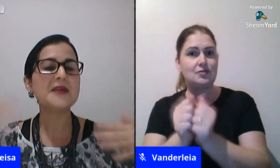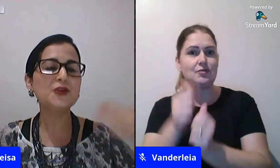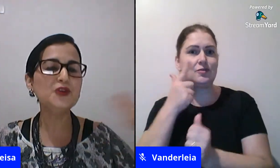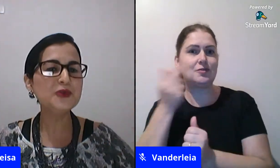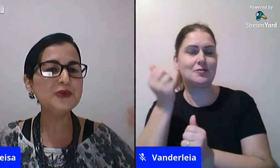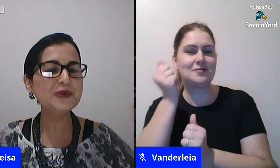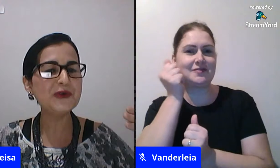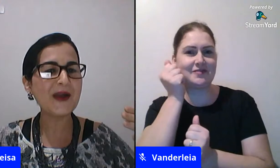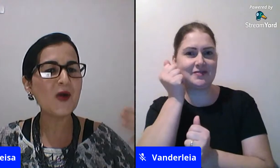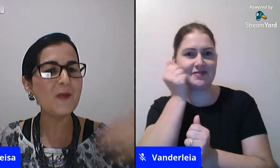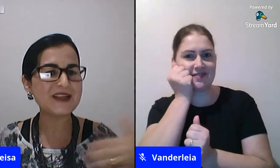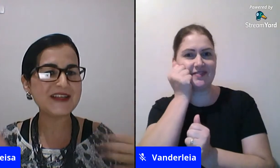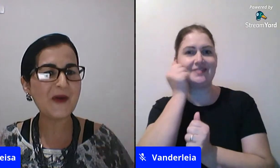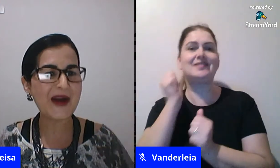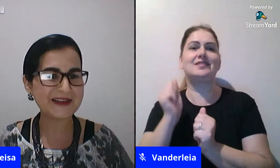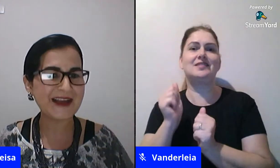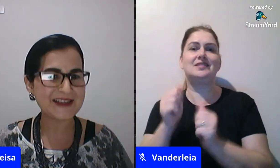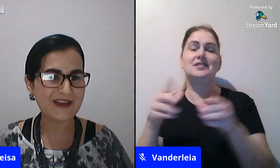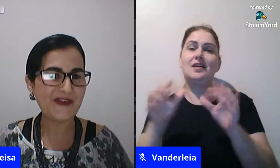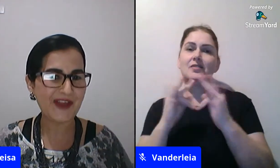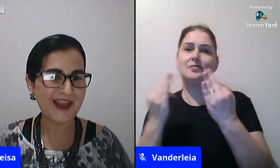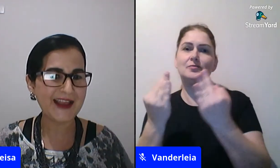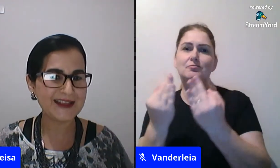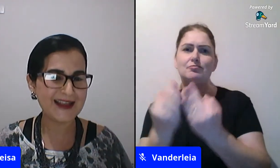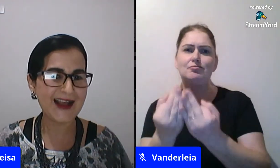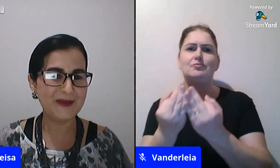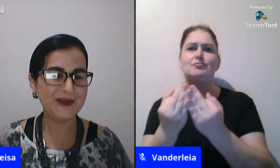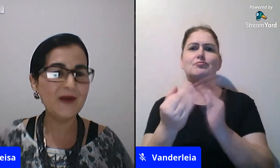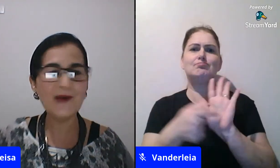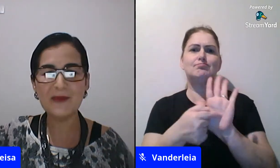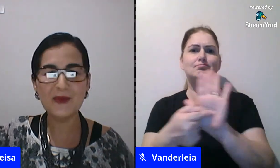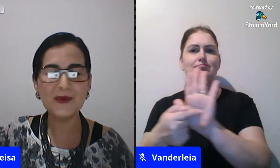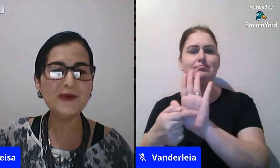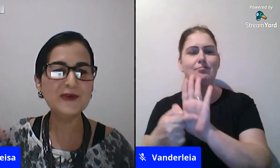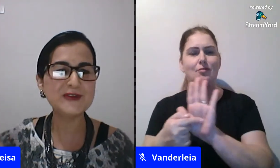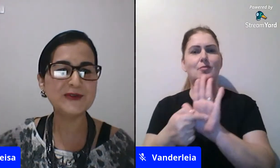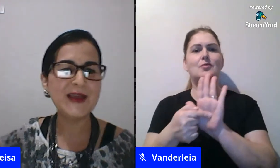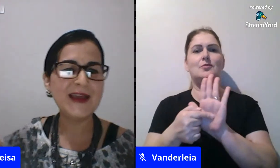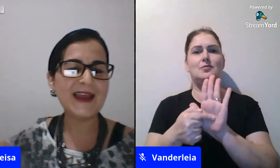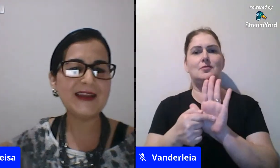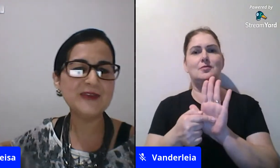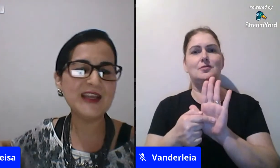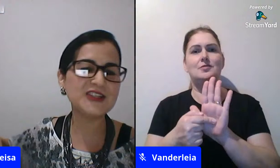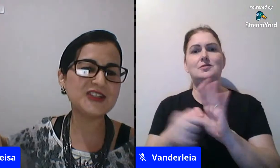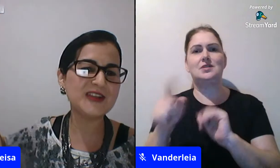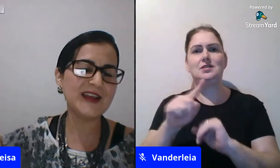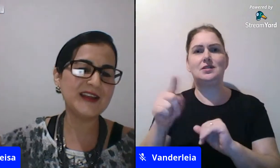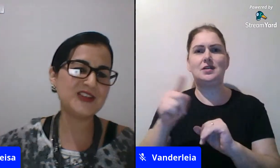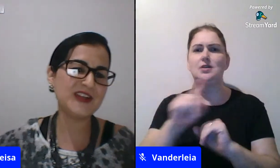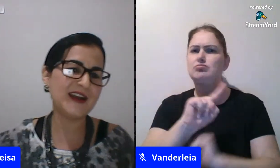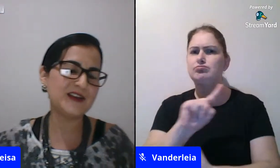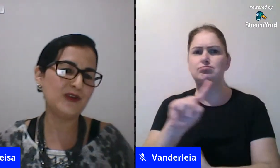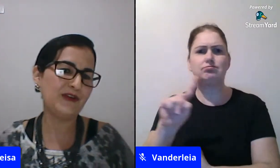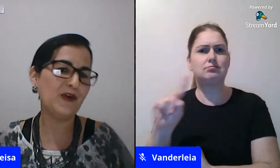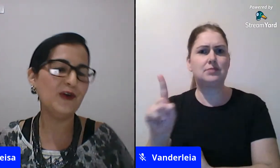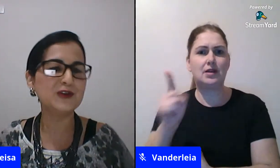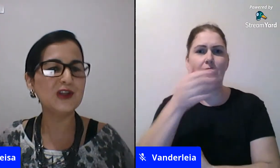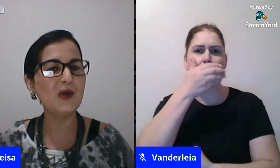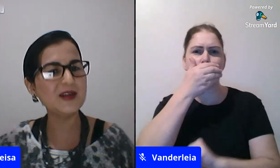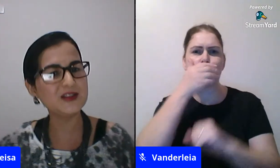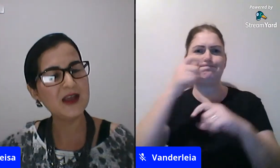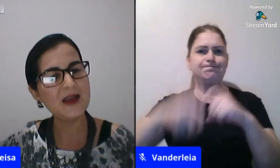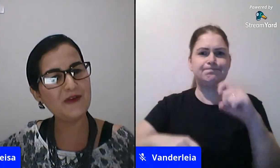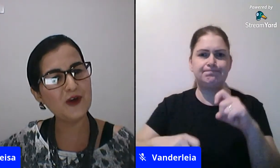todo mundo compartilhar o cartaz que fez sabe não abuso não deixe tirarem sua